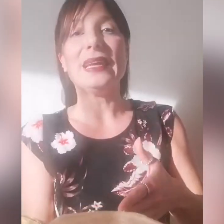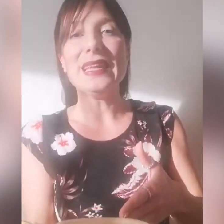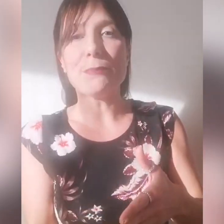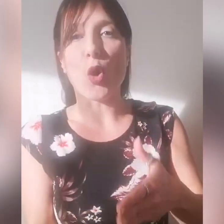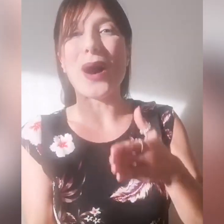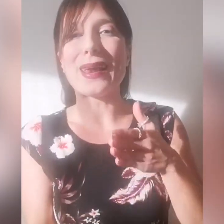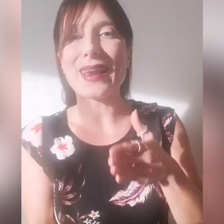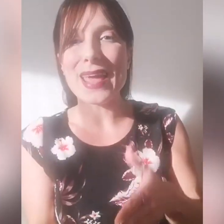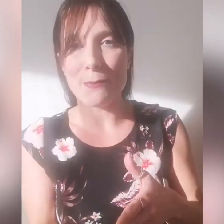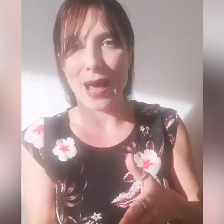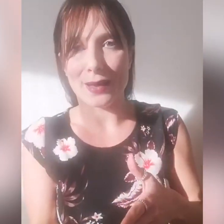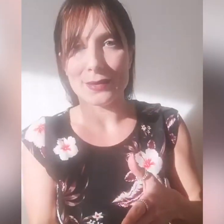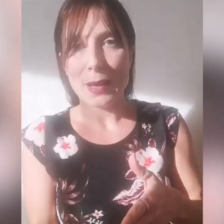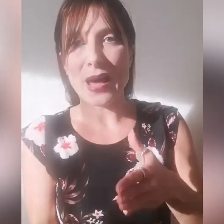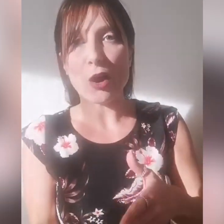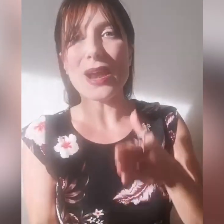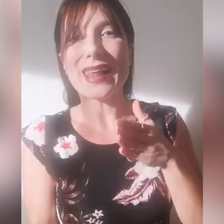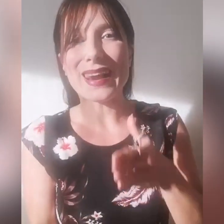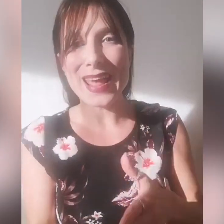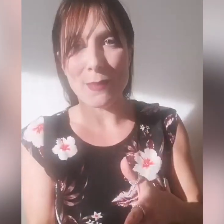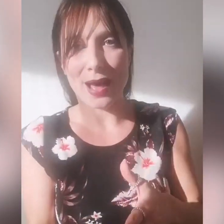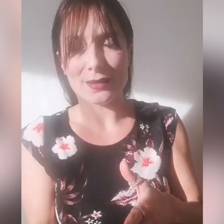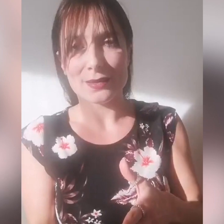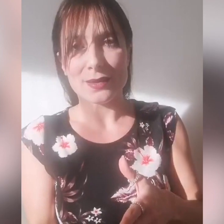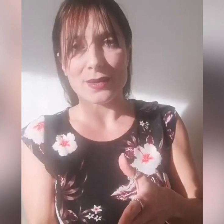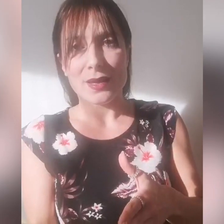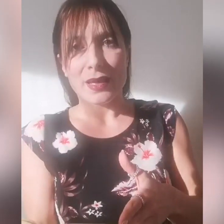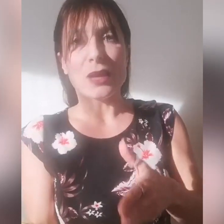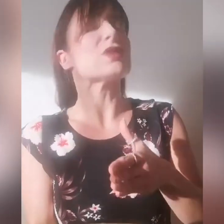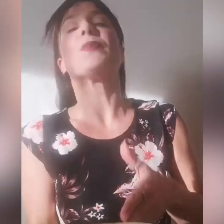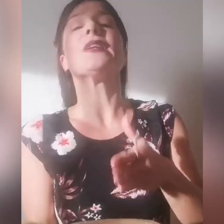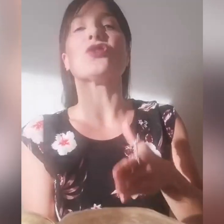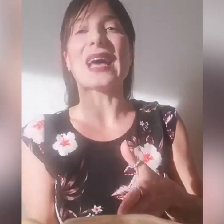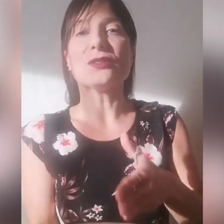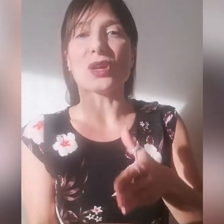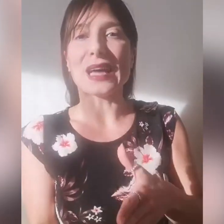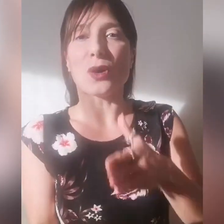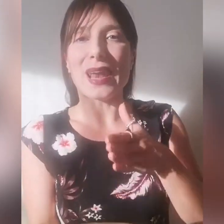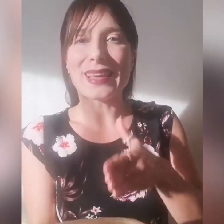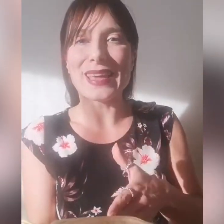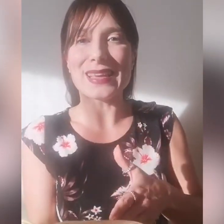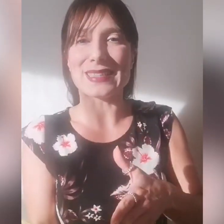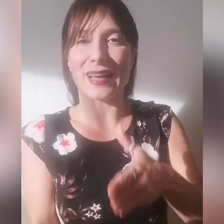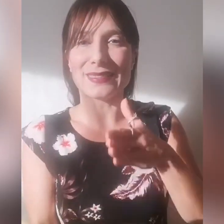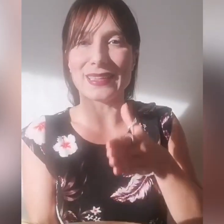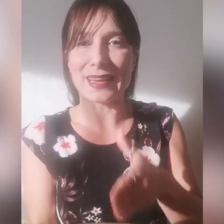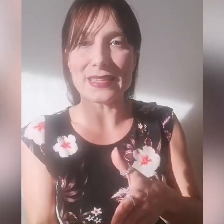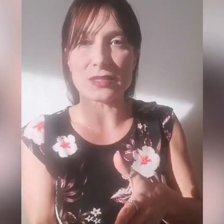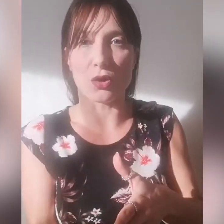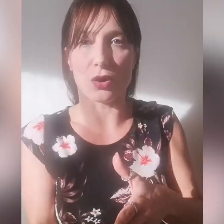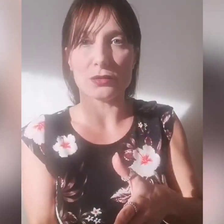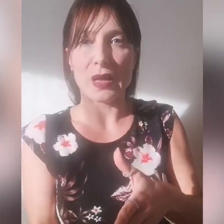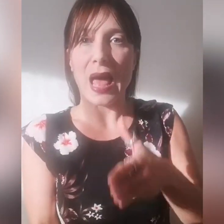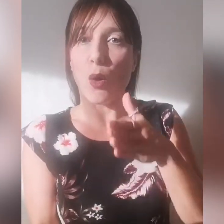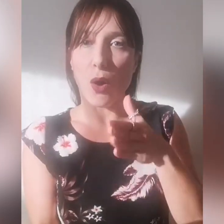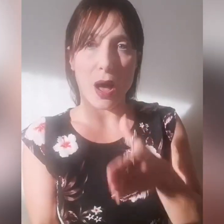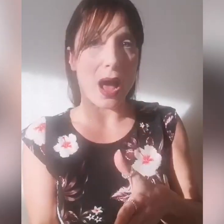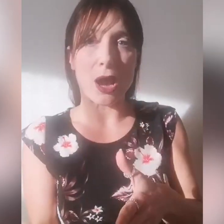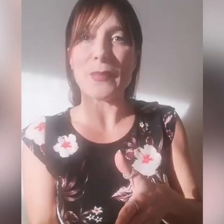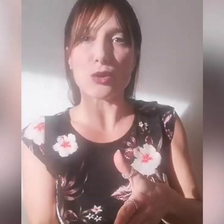libro, rema, parola rema, che lo Spirito Santo ha dato alla Chiesa di Cristo, almeno